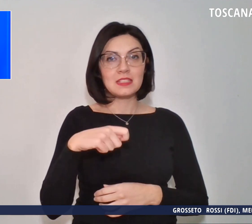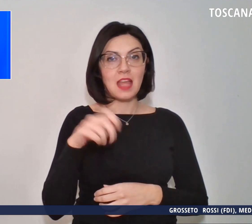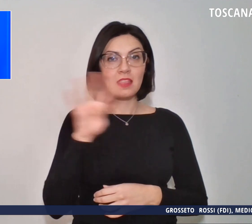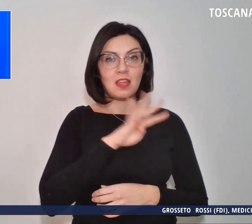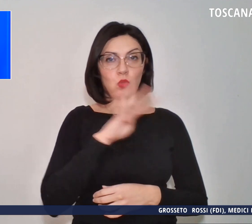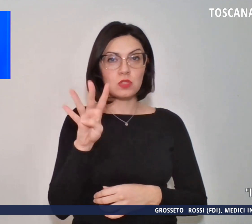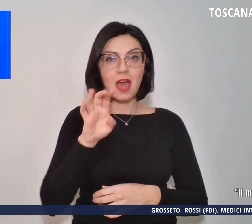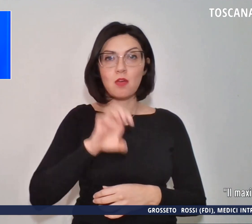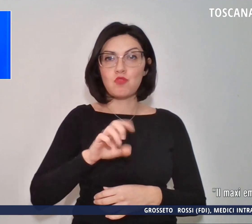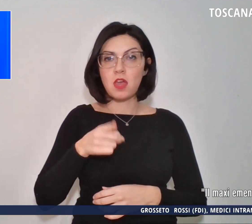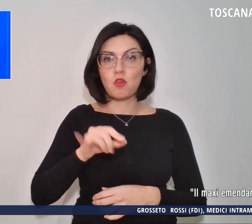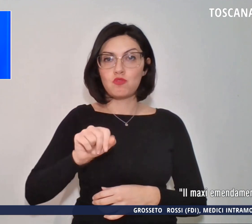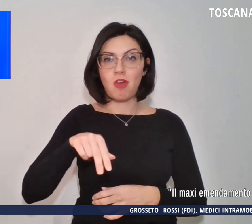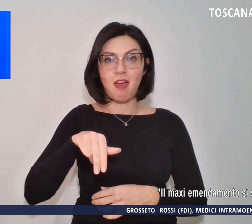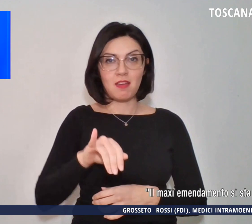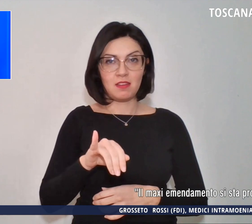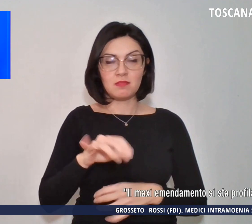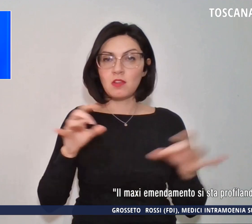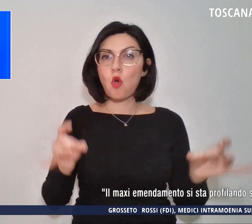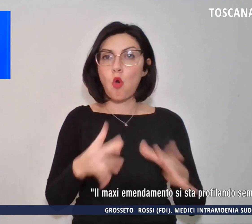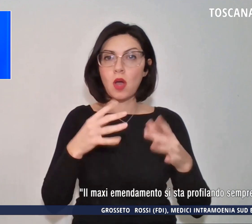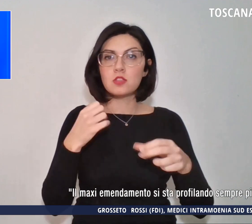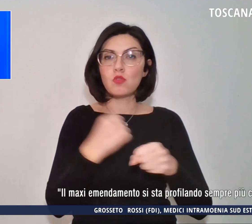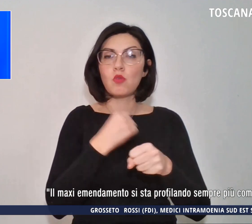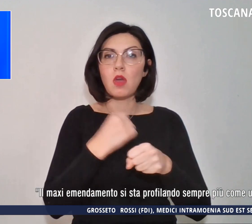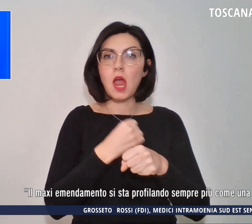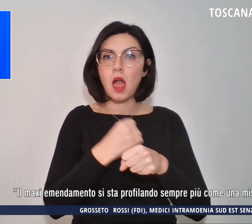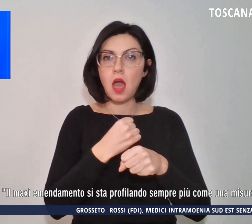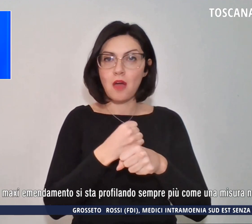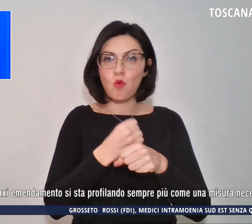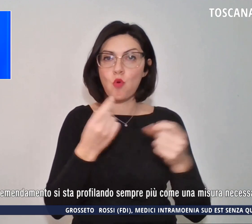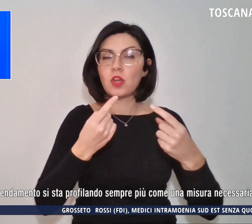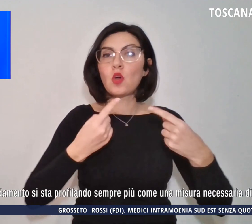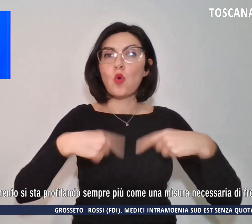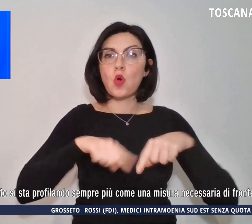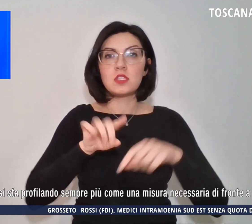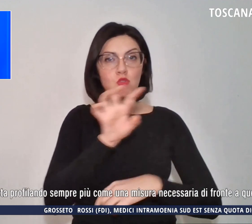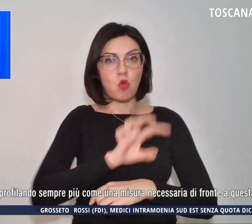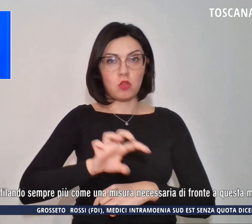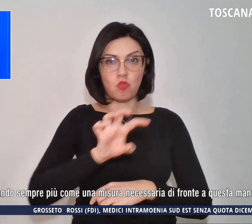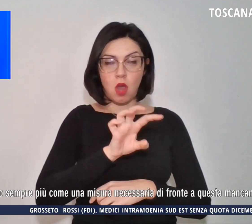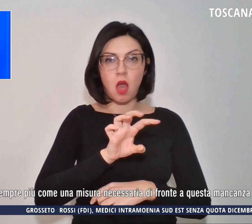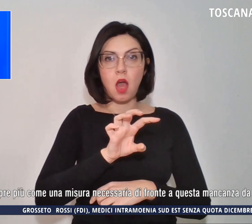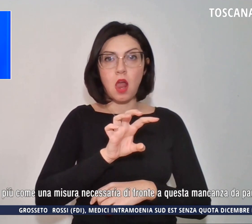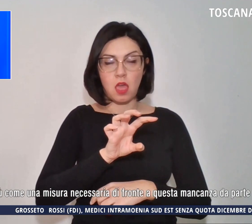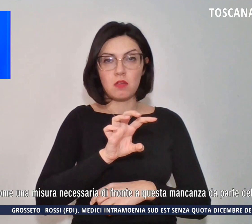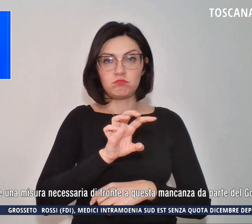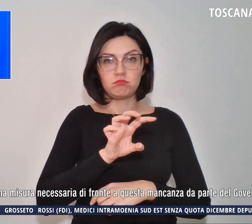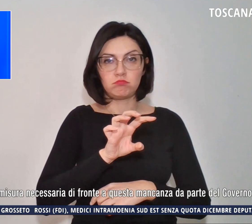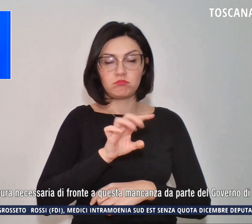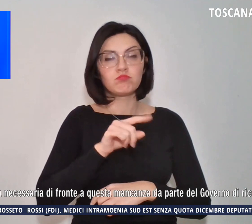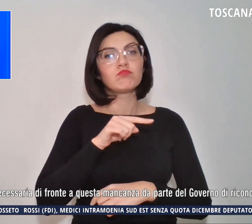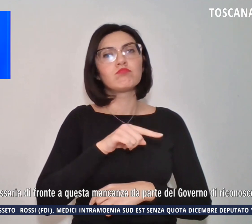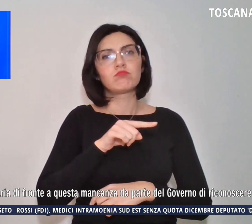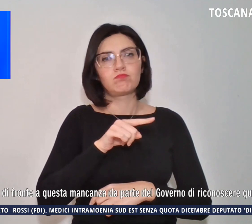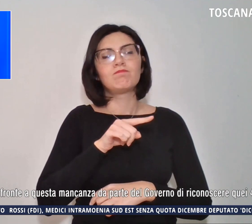Eugenio Gianni in occasione dei lavori del Consiglio regionale tornando a sostenere la